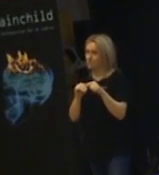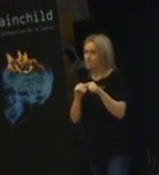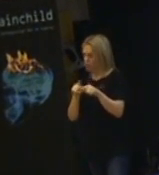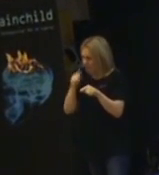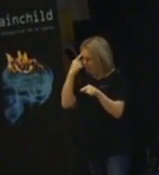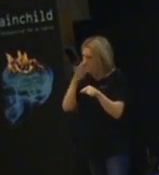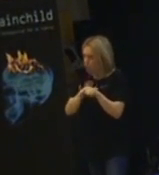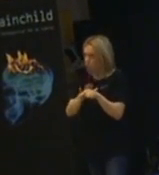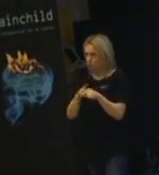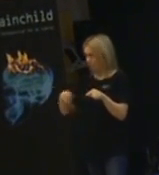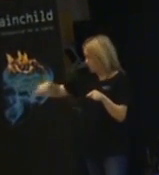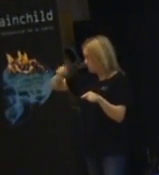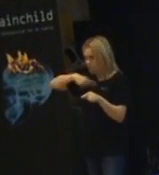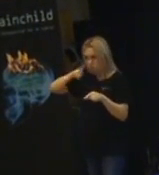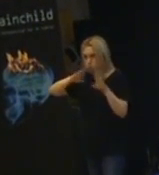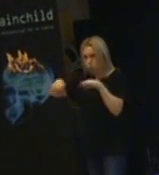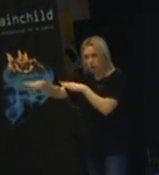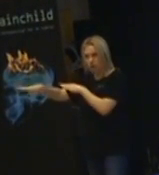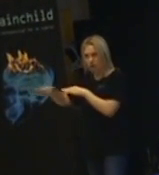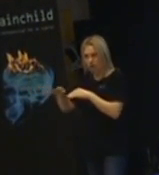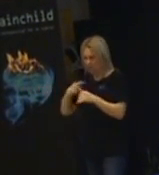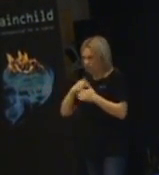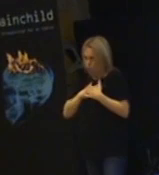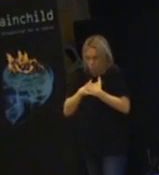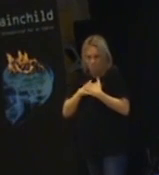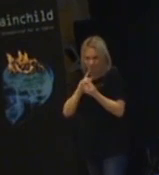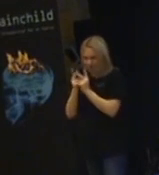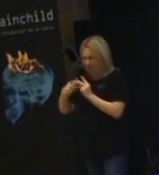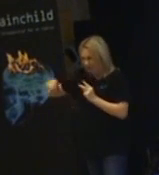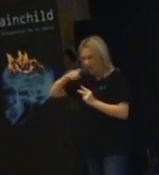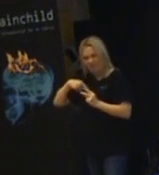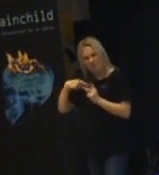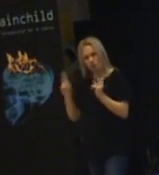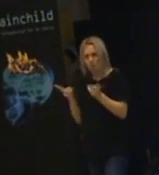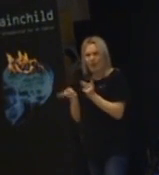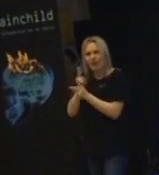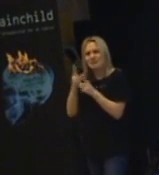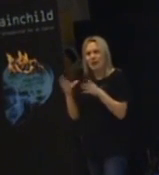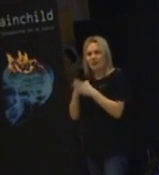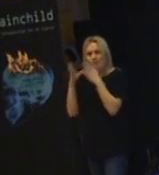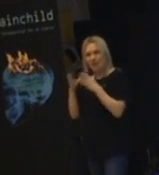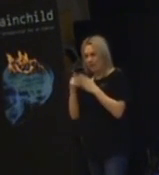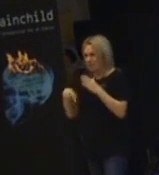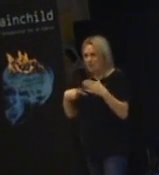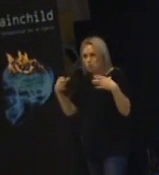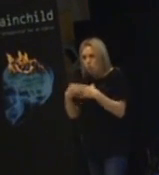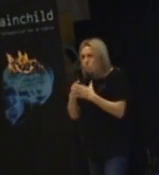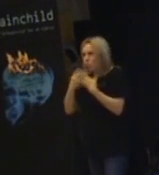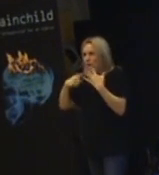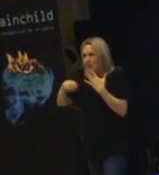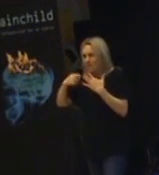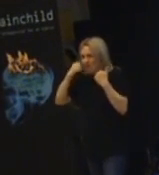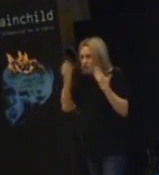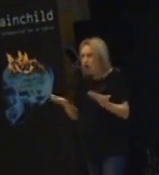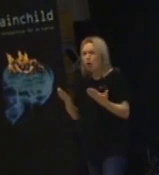på en sak. Vi är så olika. Och vi tycker ju så mycket om varandra här. Och vi är som en extra familj. är tillsammans så många timmar idag. 10